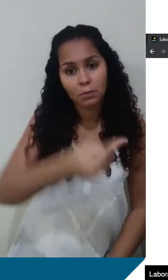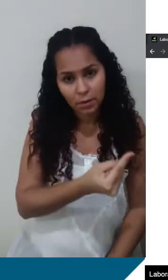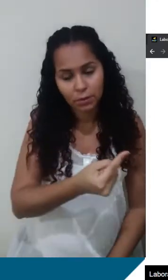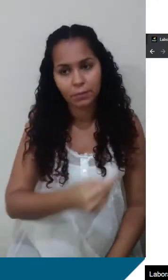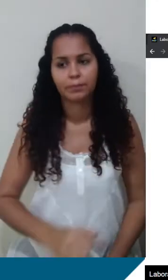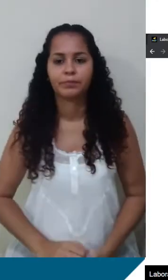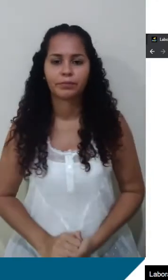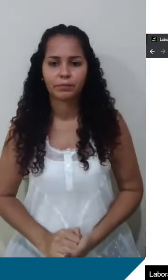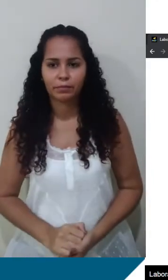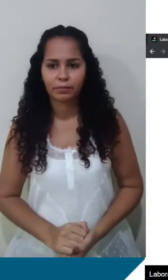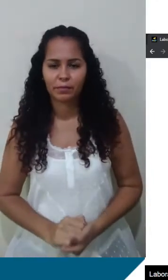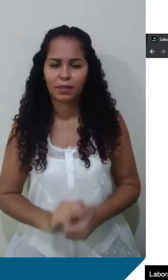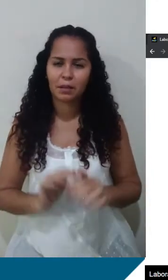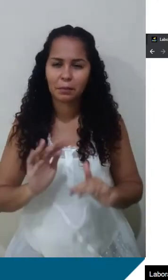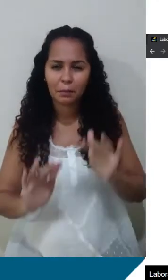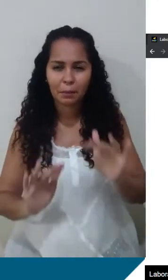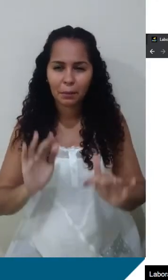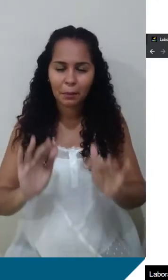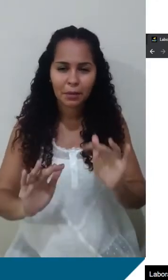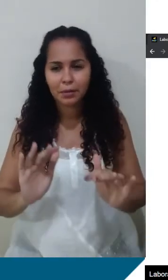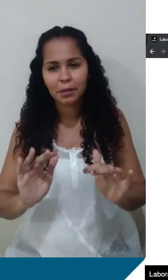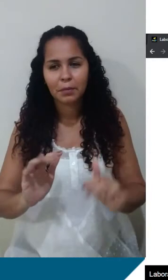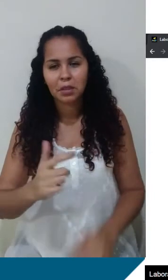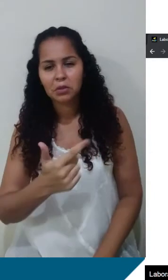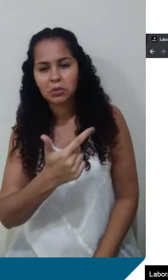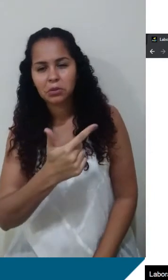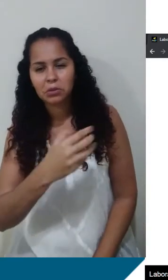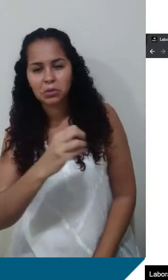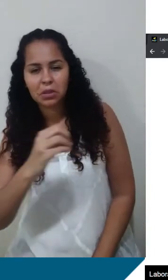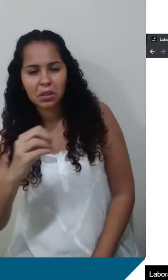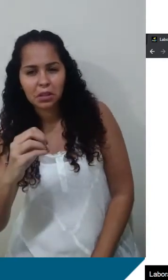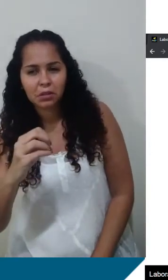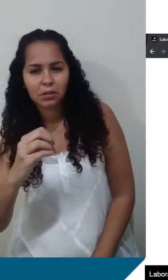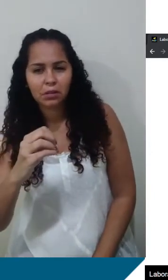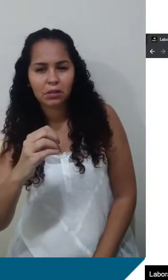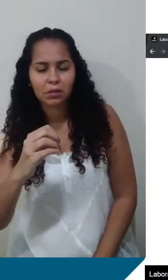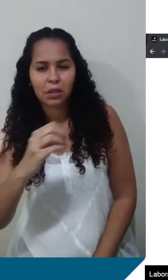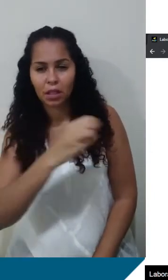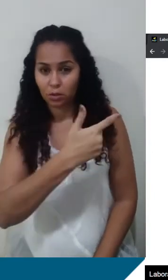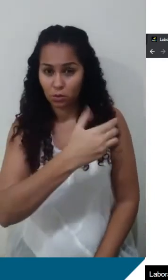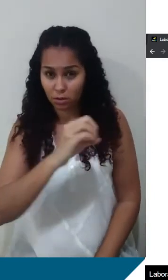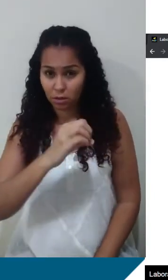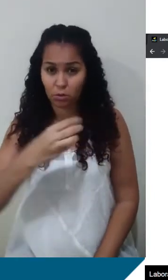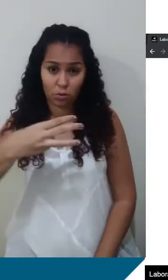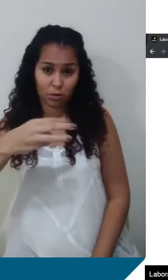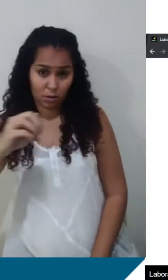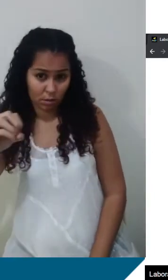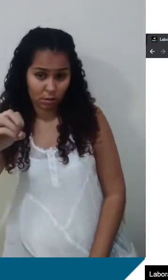mãe. Eu vou deixar os dois mais ou menos com, sei lá, 200 e 300 kg. E a